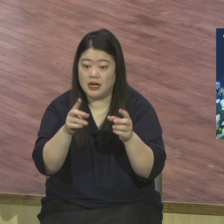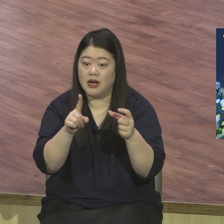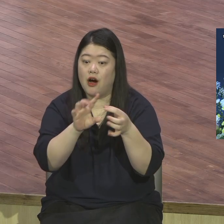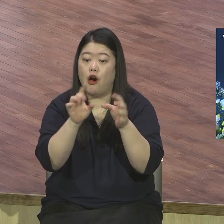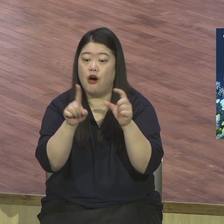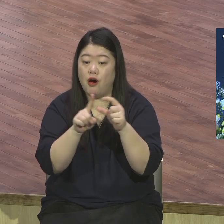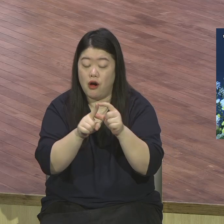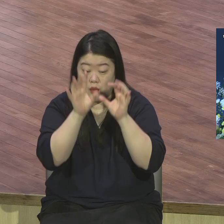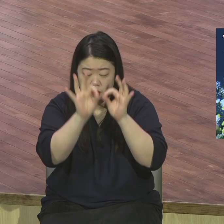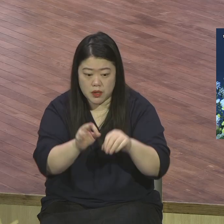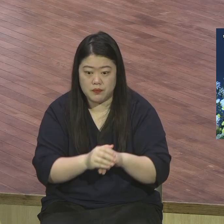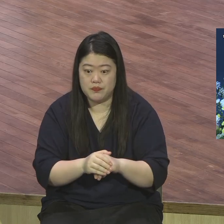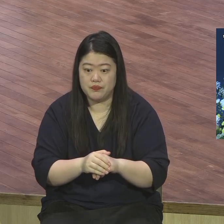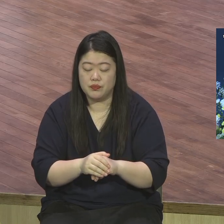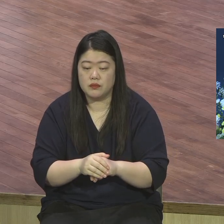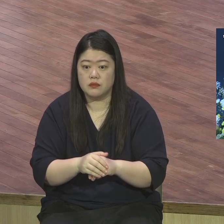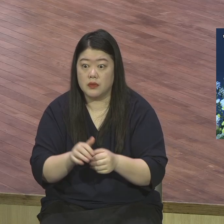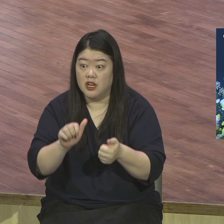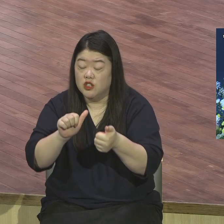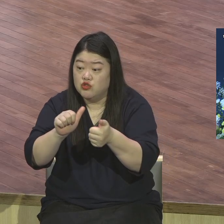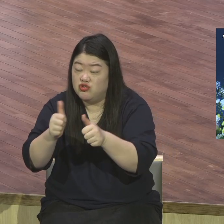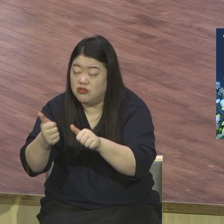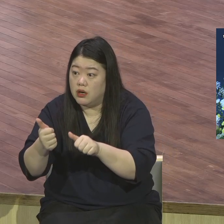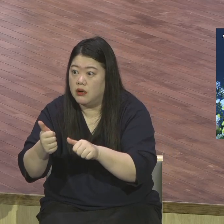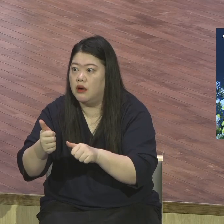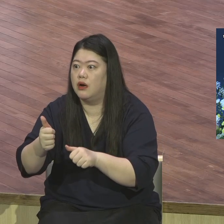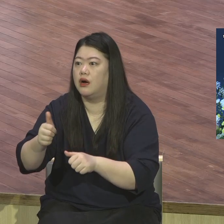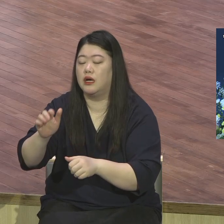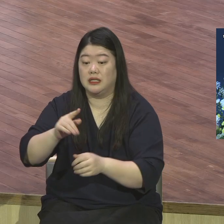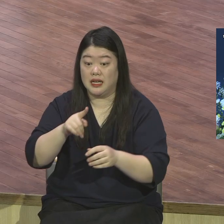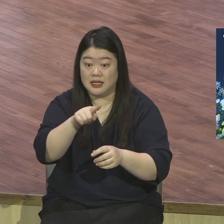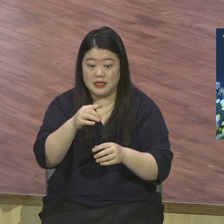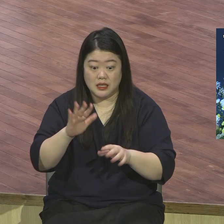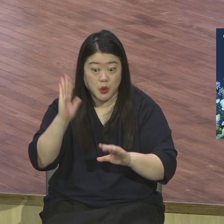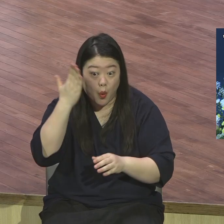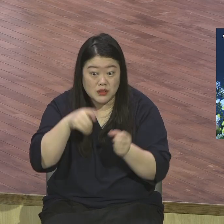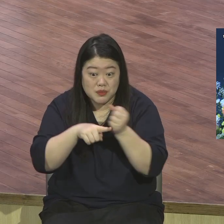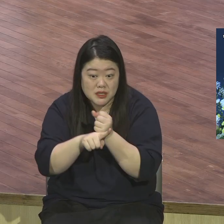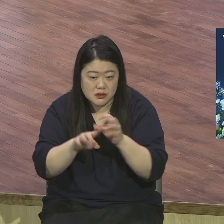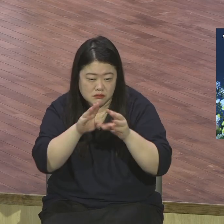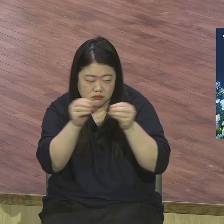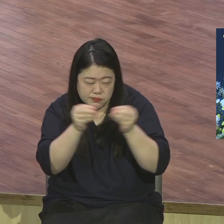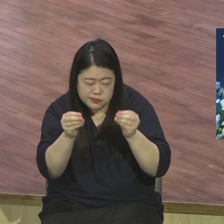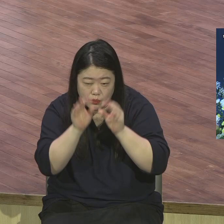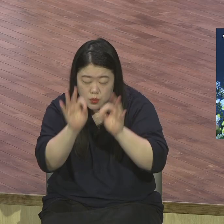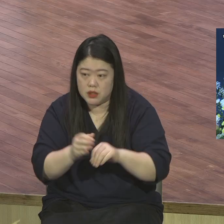제발 정신 차리세요 왜 죽으려고 하십니까 예수님께서 절대로 이런 일 일어날 수가 없습니다